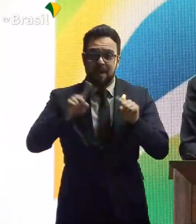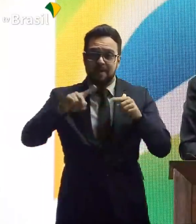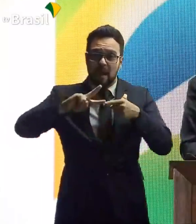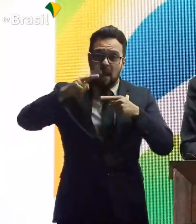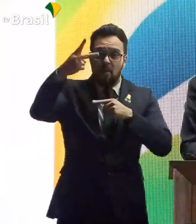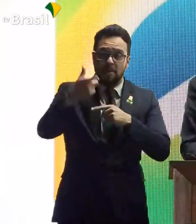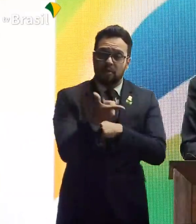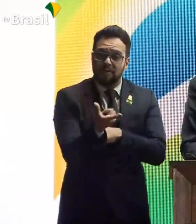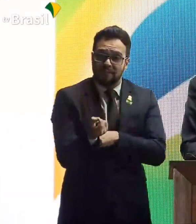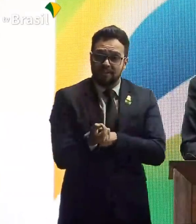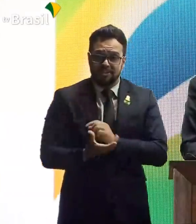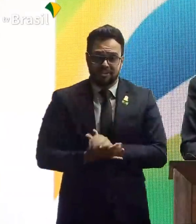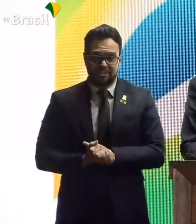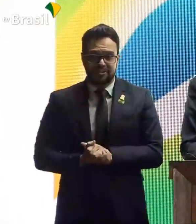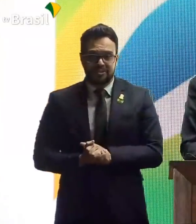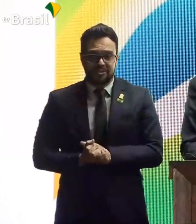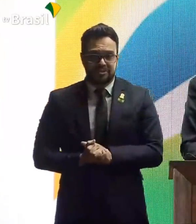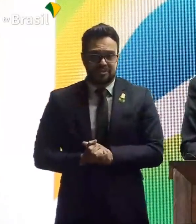20%.